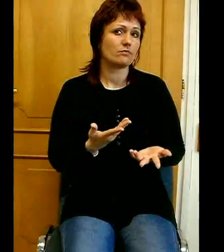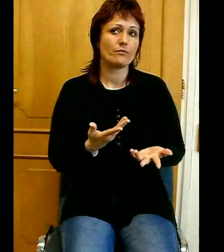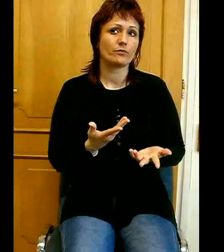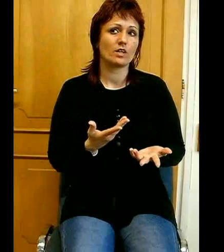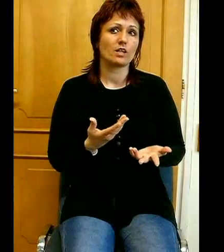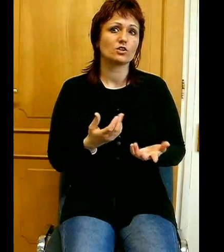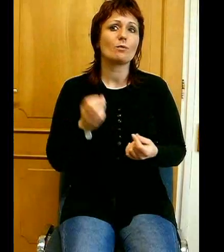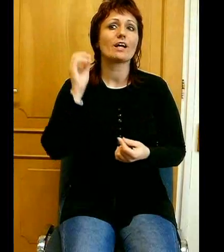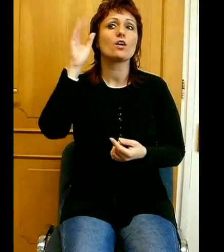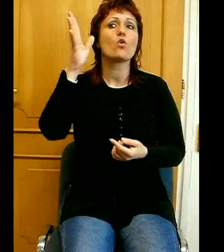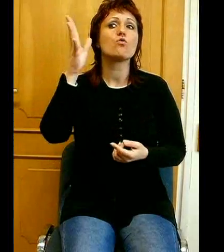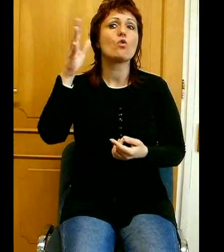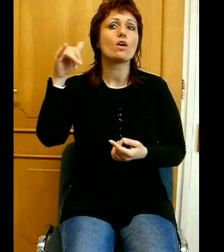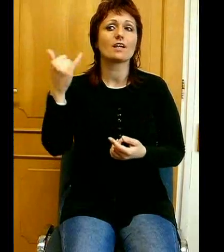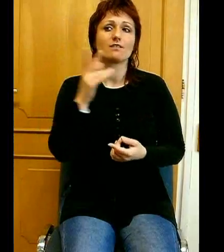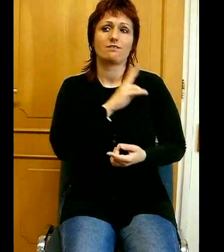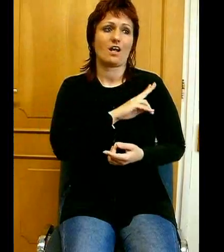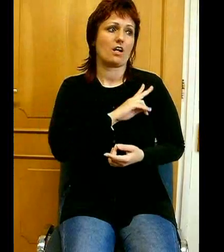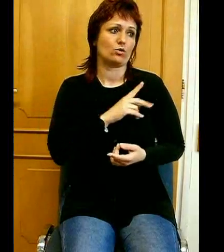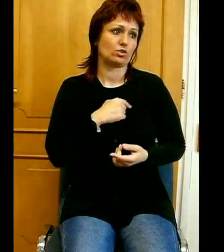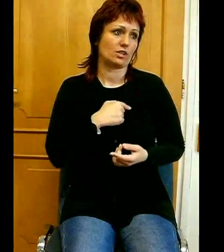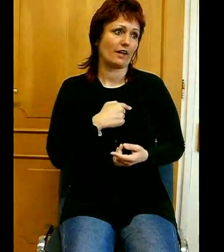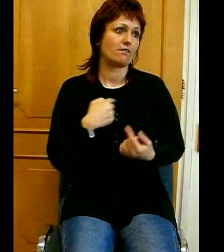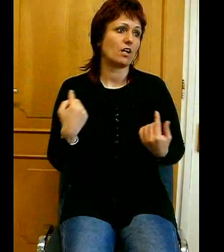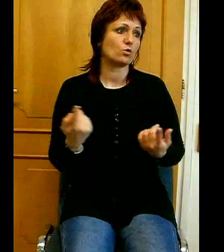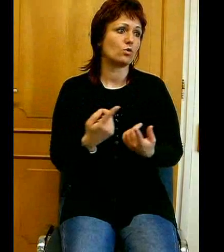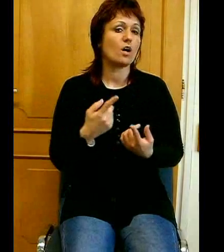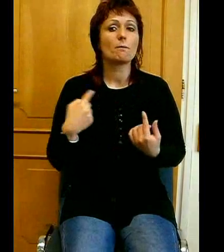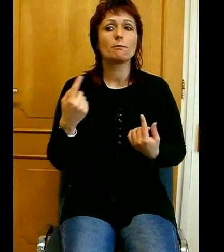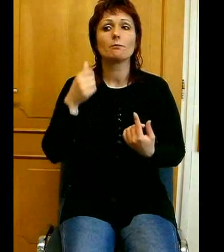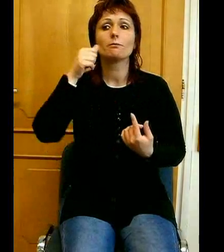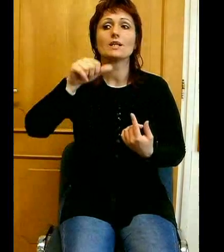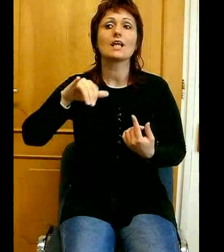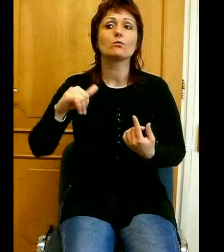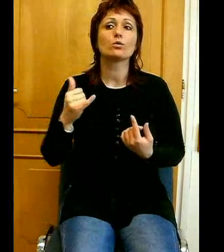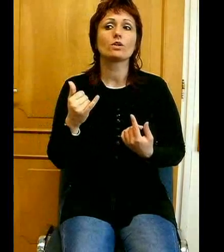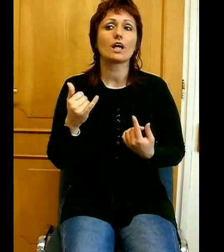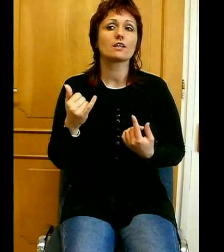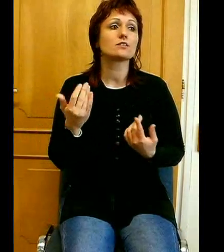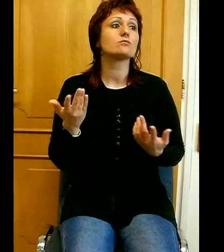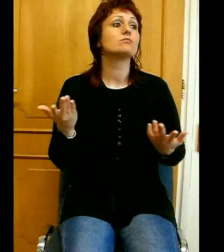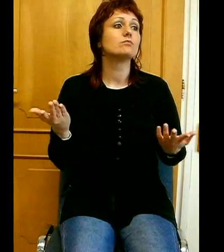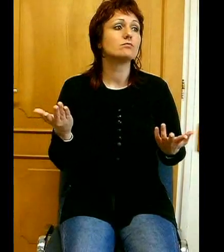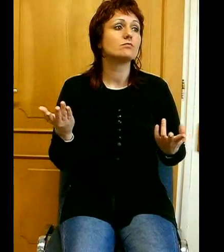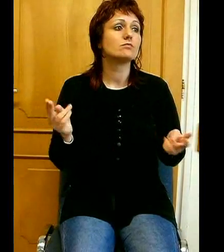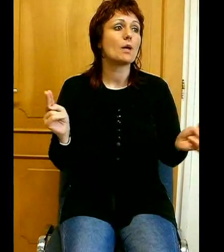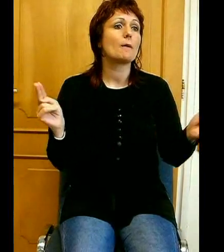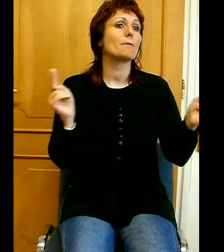jövőjére felelősek vagyunk, ami négy tűnt. Minimálisan annyit minnyáján megtehetünk,